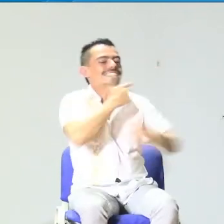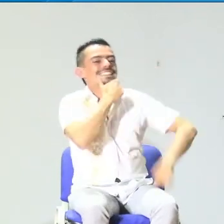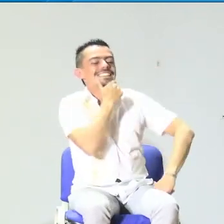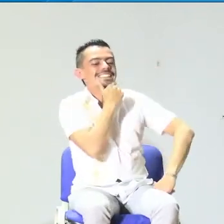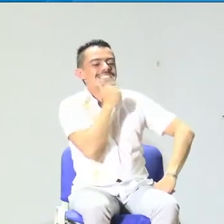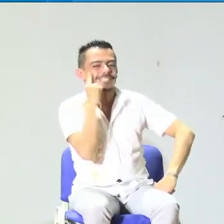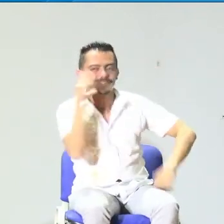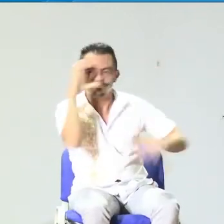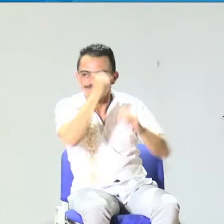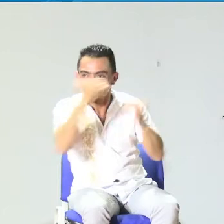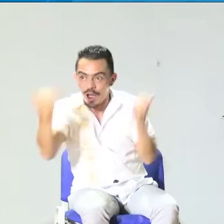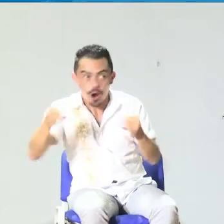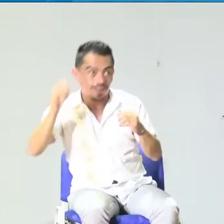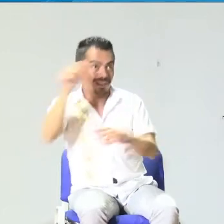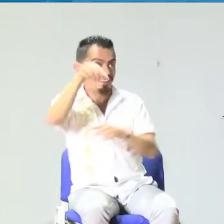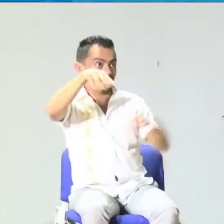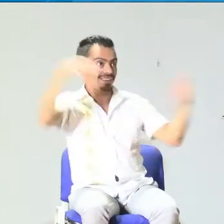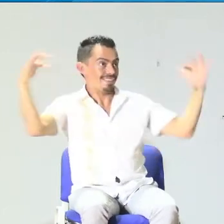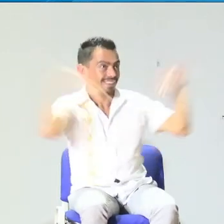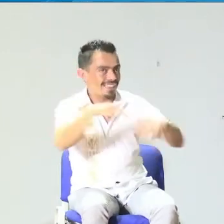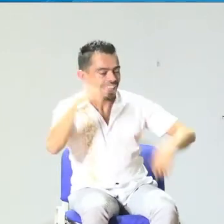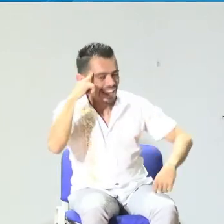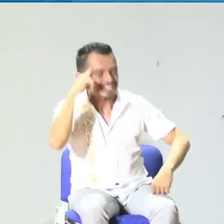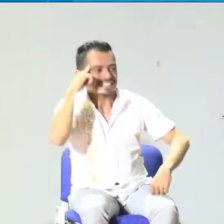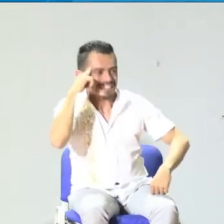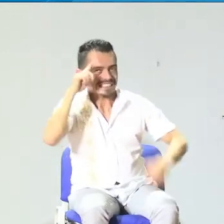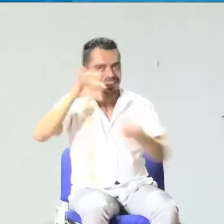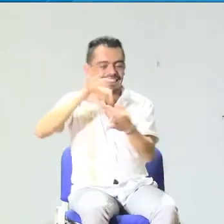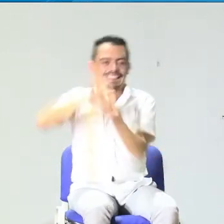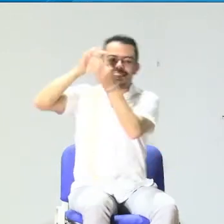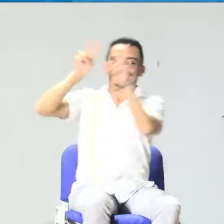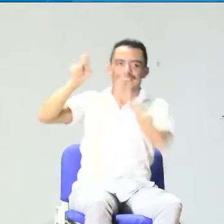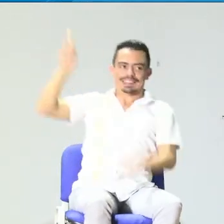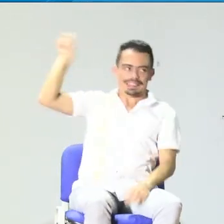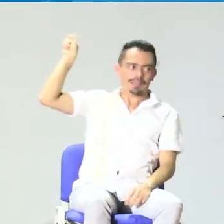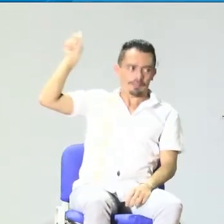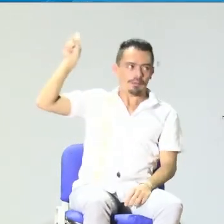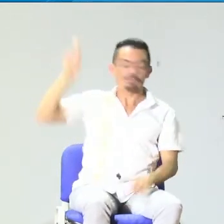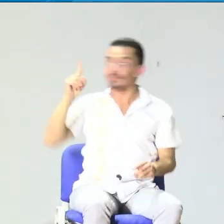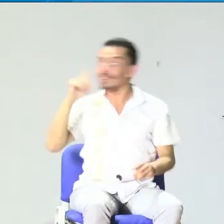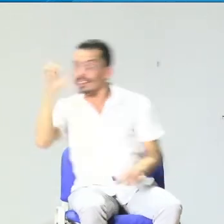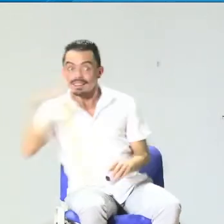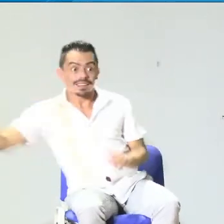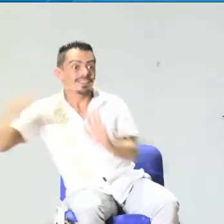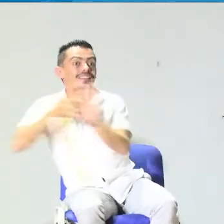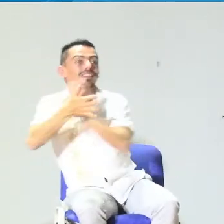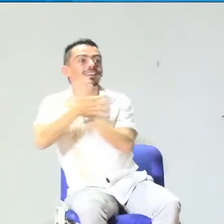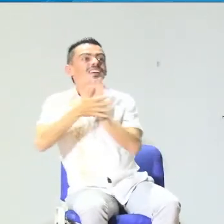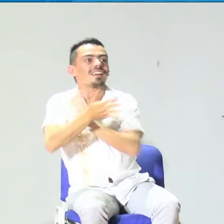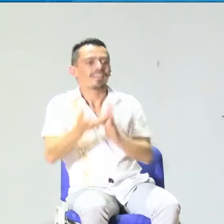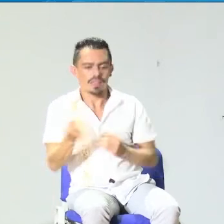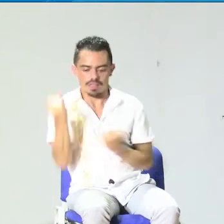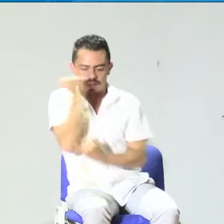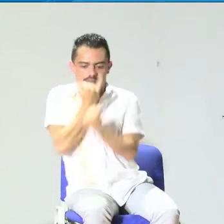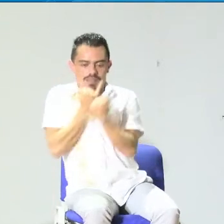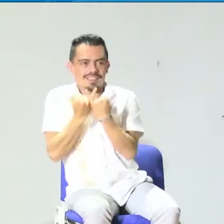También confunden un poco con el rol del modelo lingüístico. En este congreso es precisamente donde se